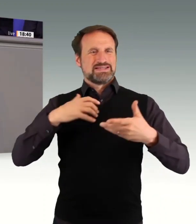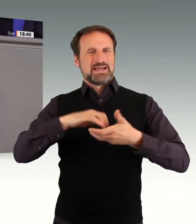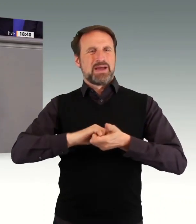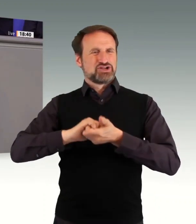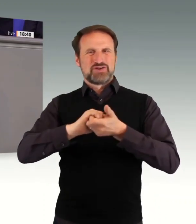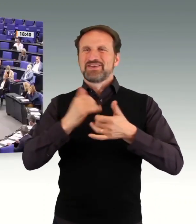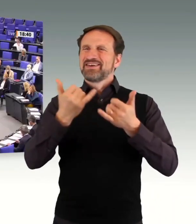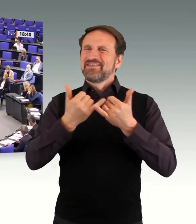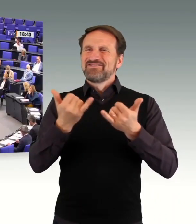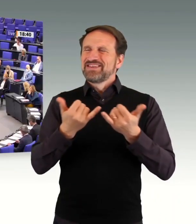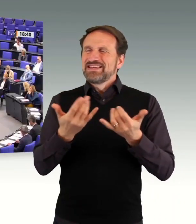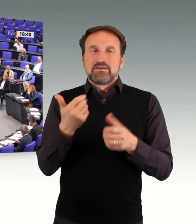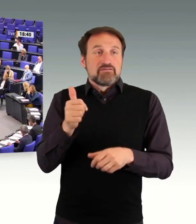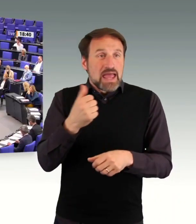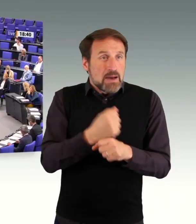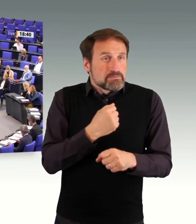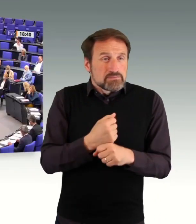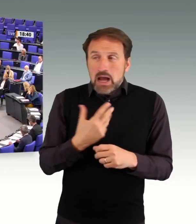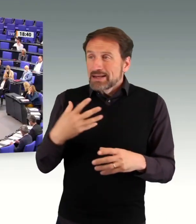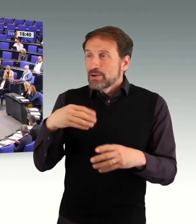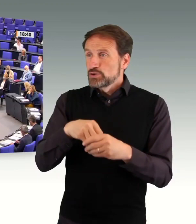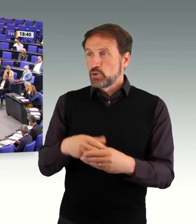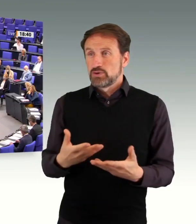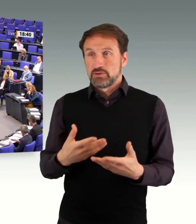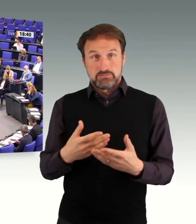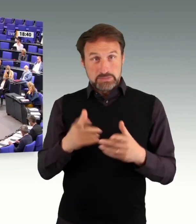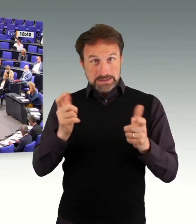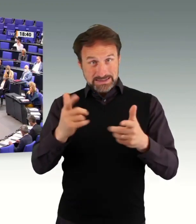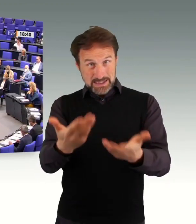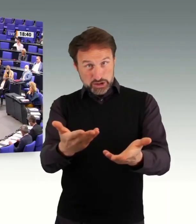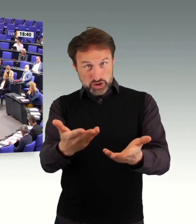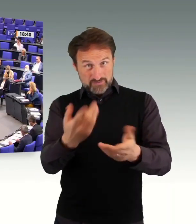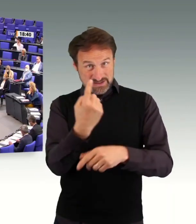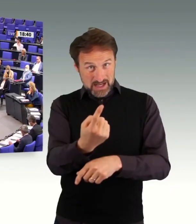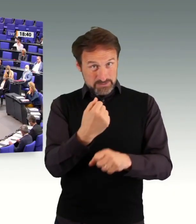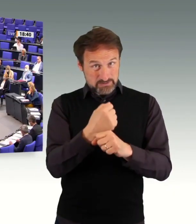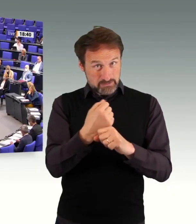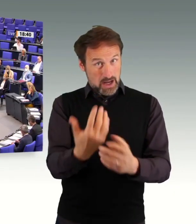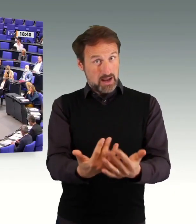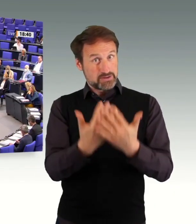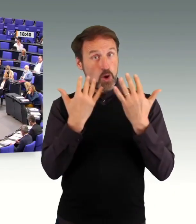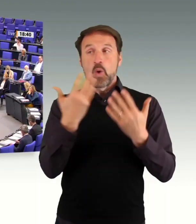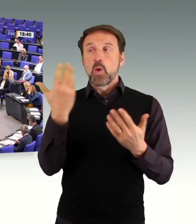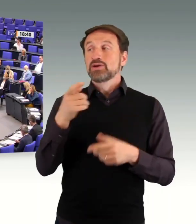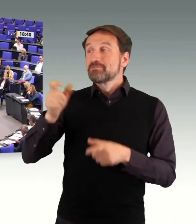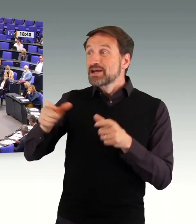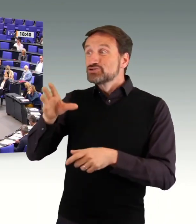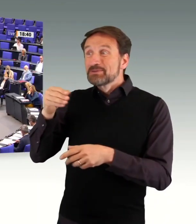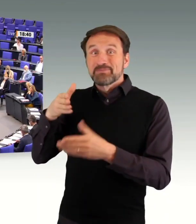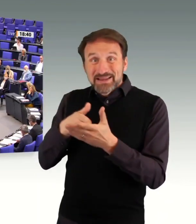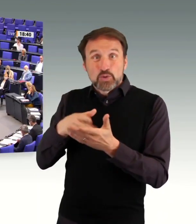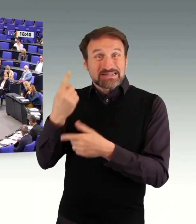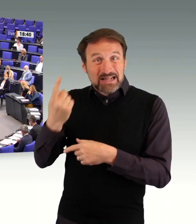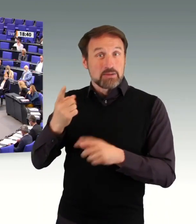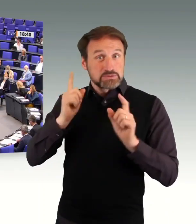Kommt das aus der Gesellschaft? Oder machen es immer die Menschen mit Behinderung? Oftmals ist es so, dass die Menschen mit Behinderung